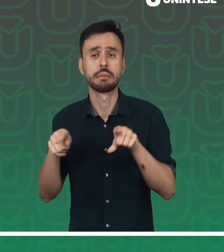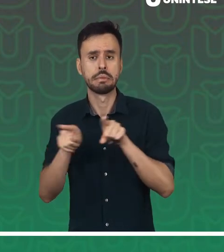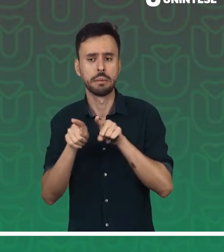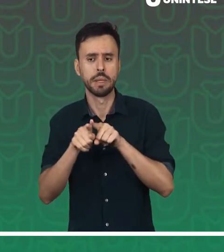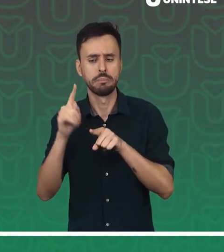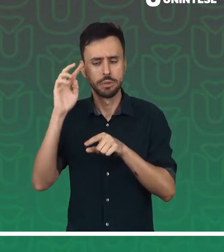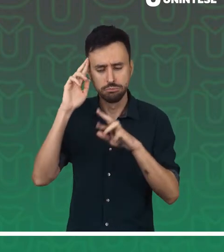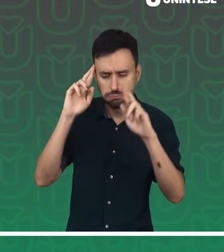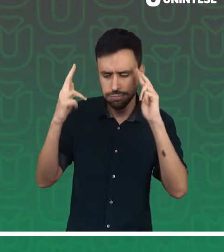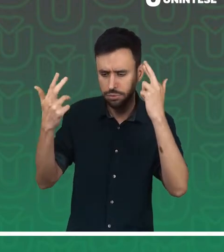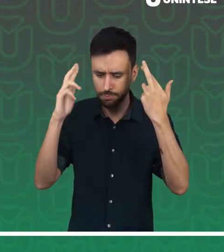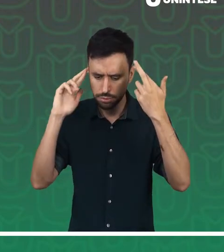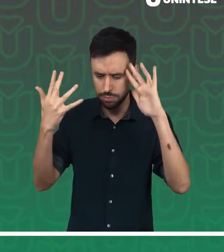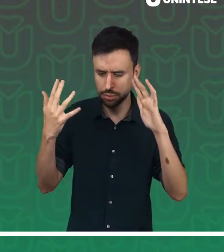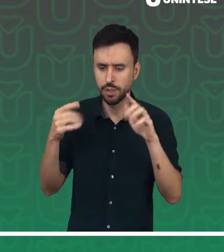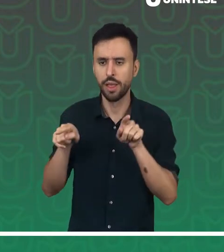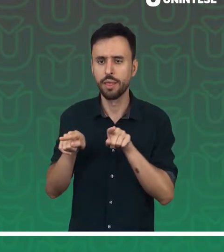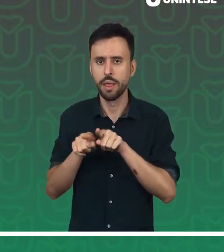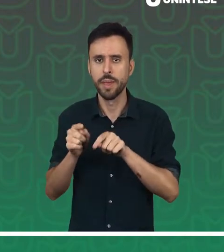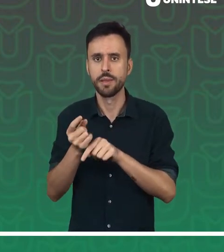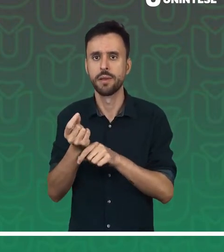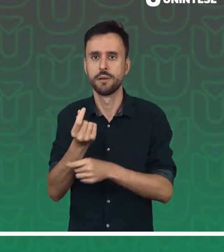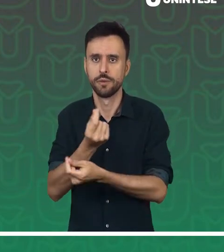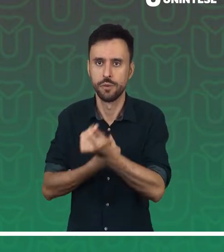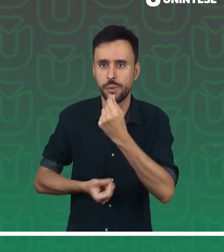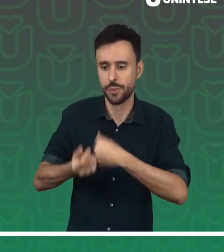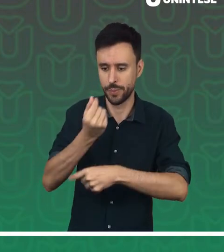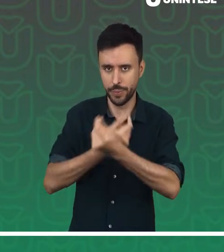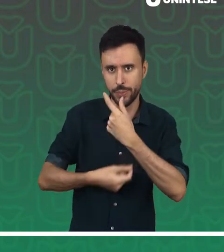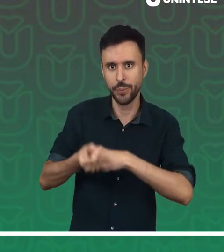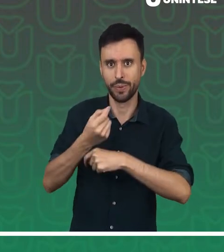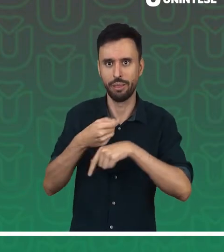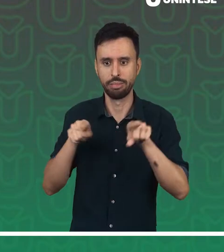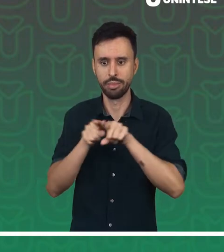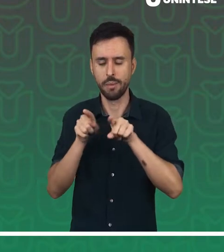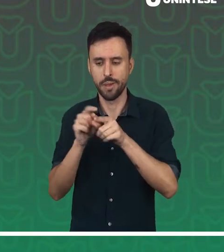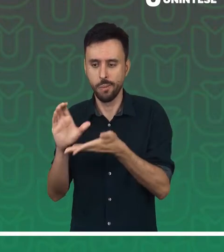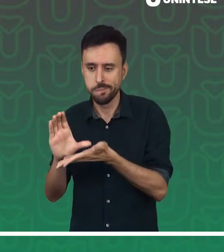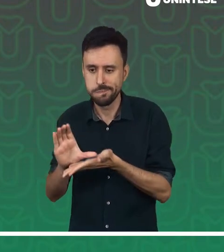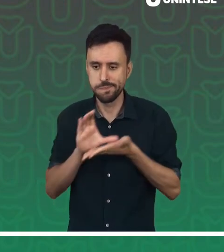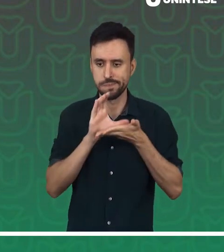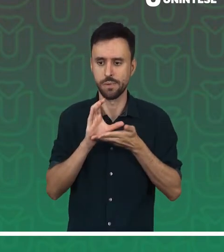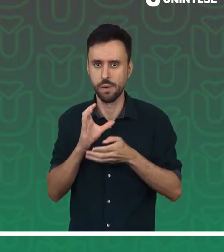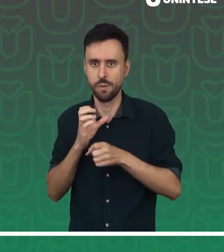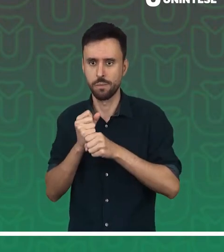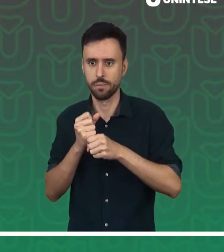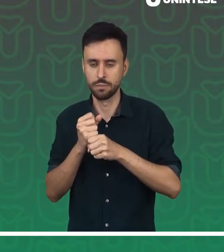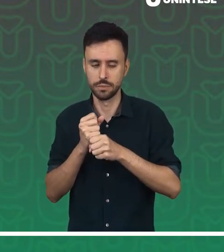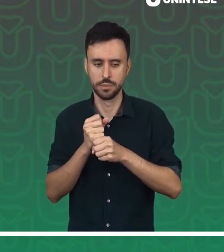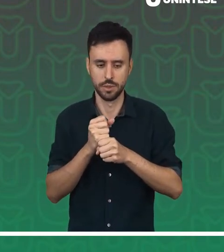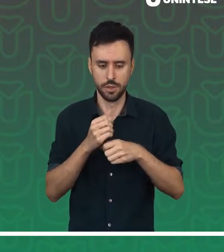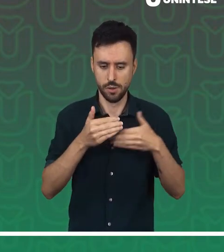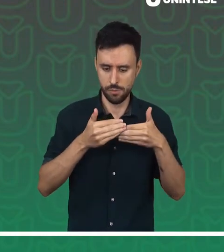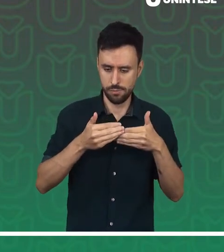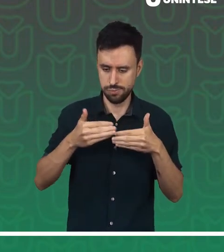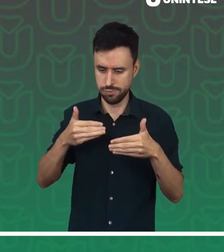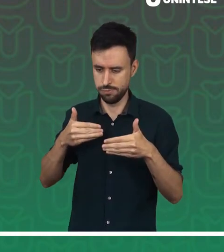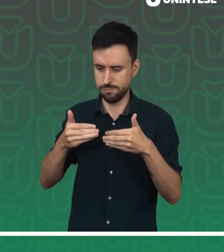articulando soluções e fluxo de caixa, além de estratégias de rentabilidade a curto, médio e